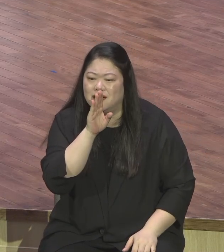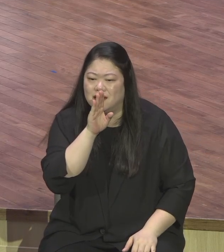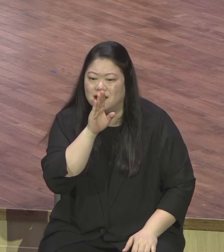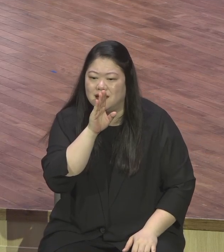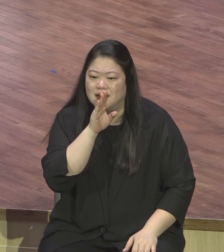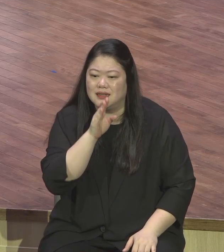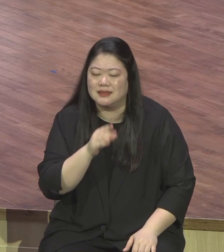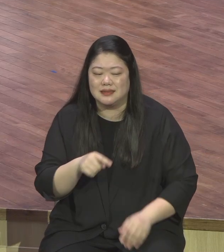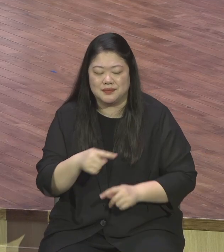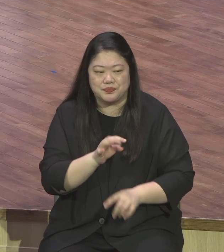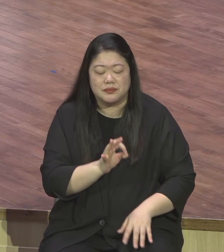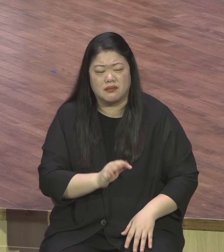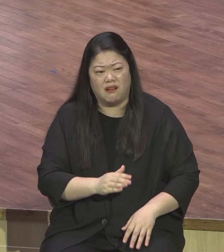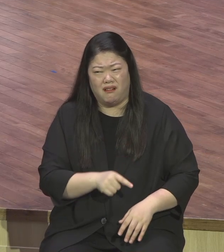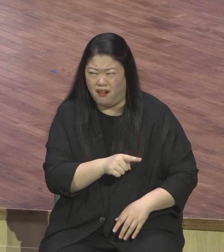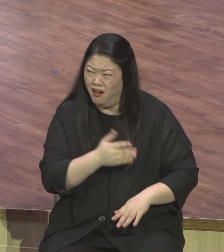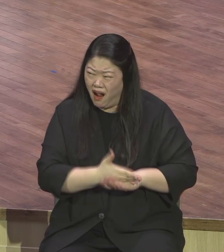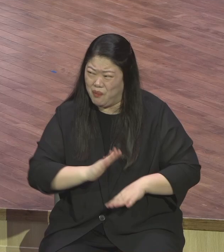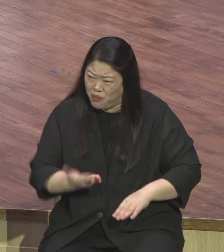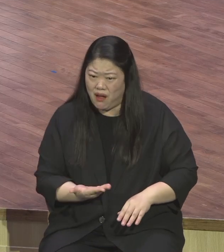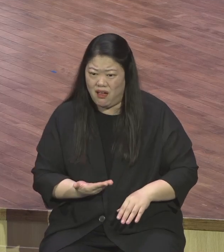더 많아요 솔직히 더 많습니다